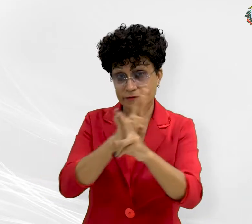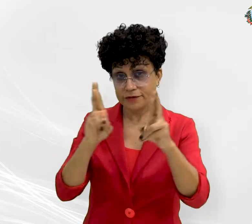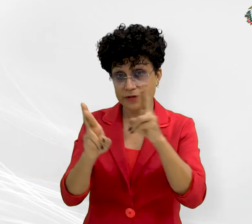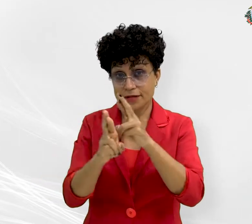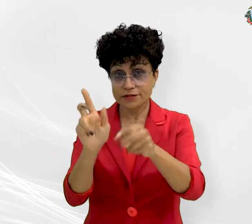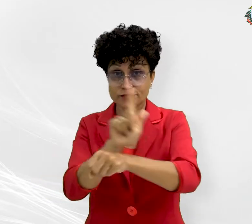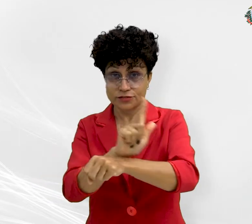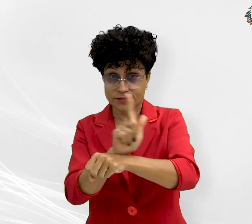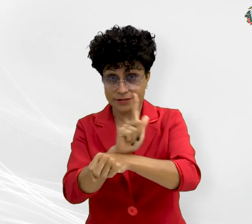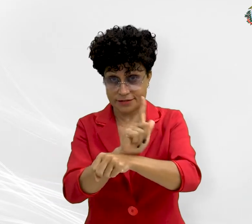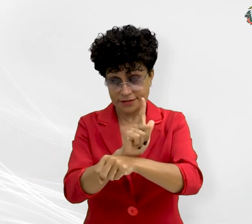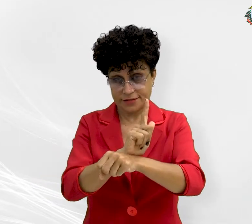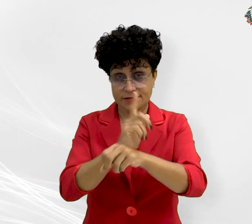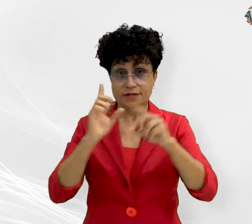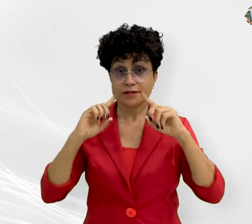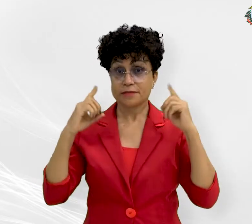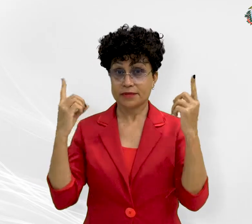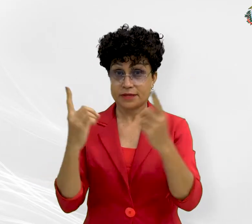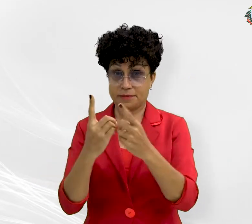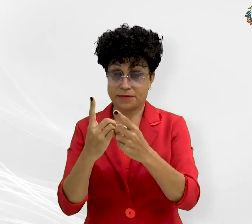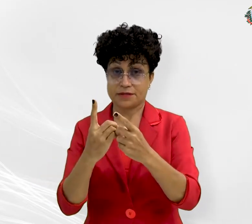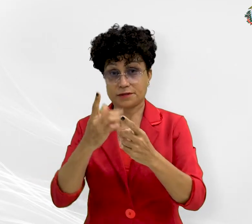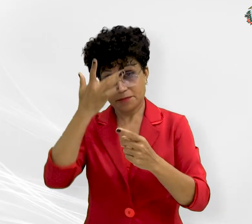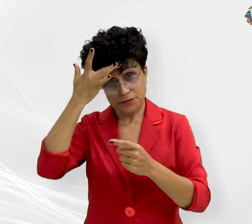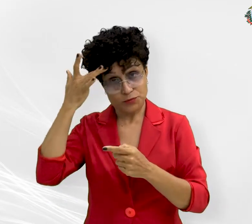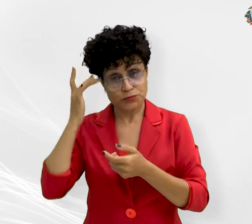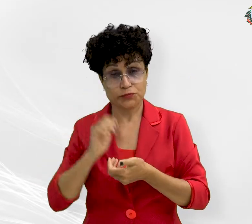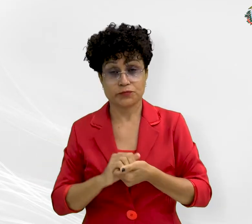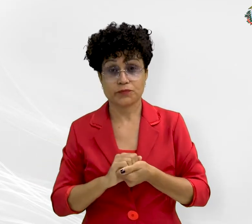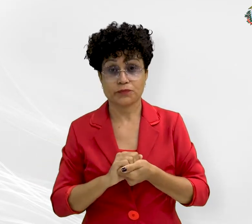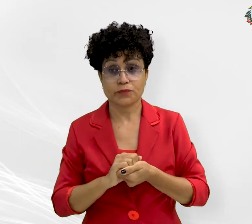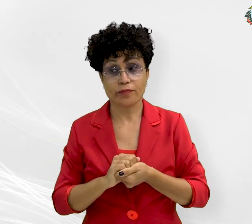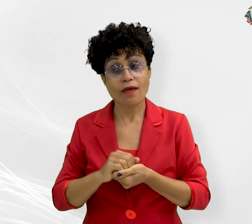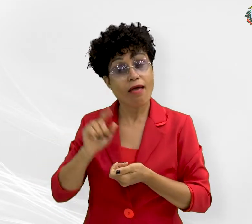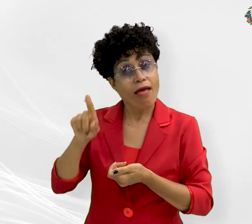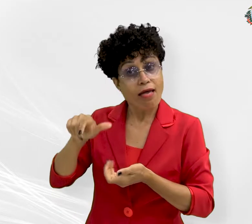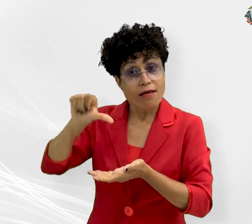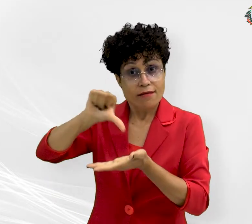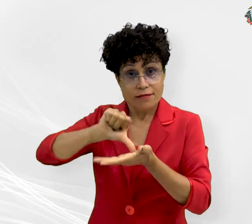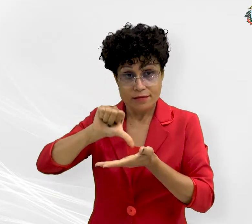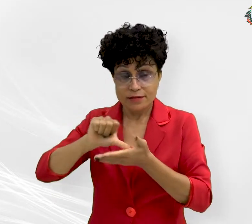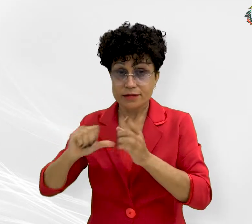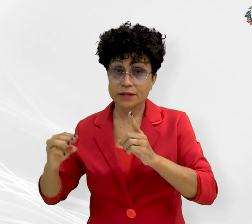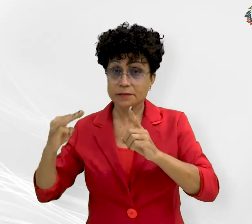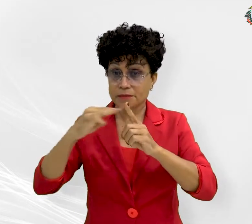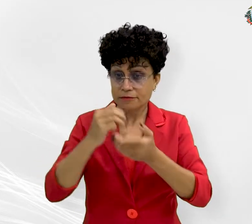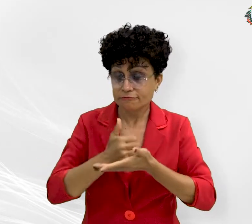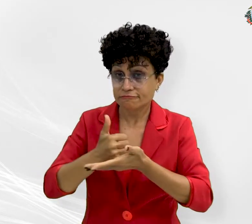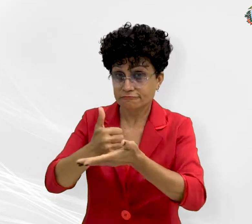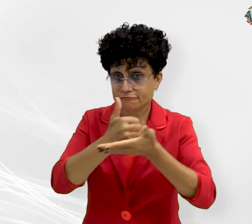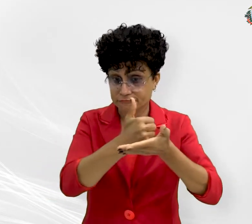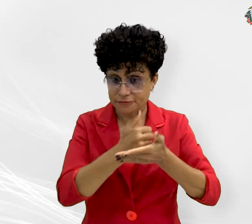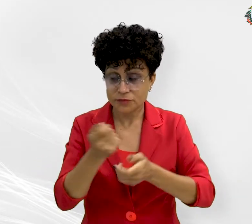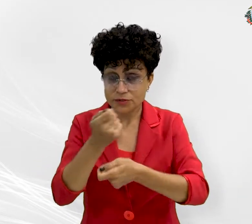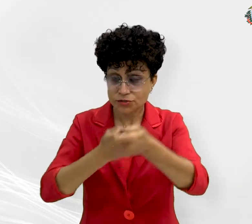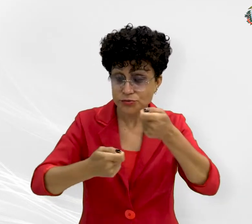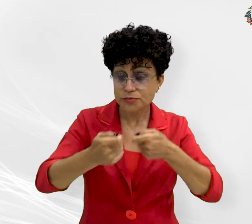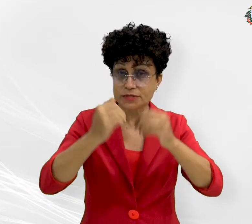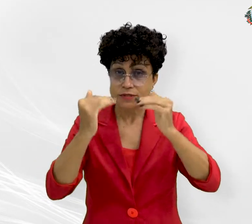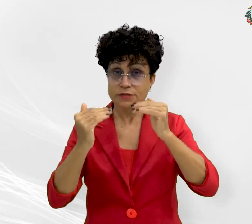Desenvolvimento do Departamento de Gestão de Pessoas. Esse núcleo tem como missão auxiliar a administração superior